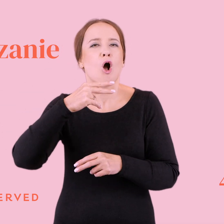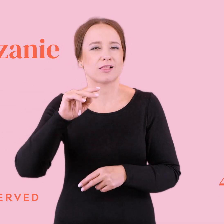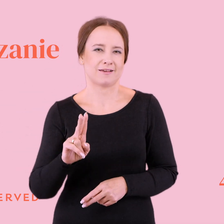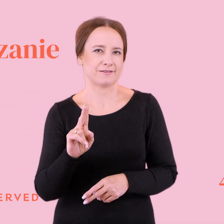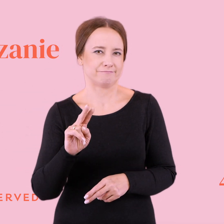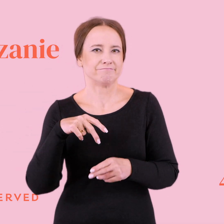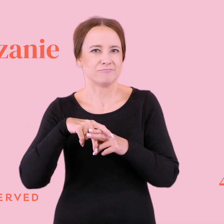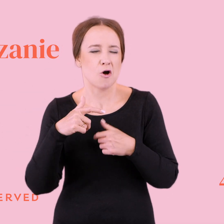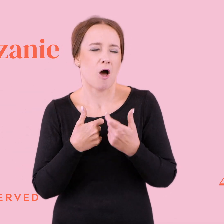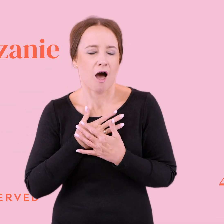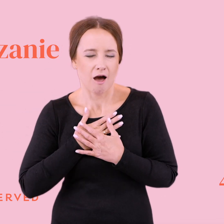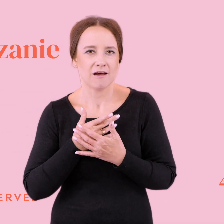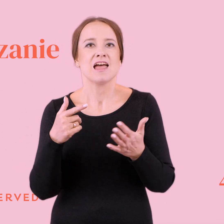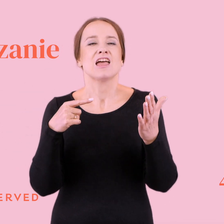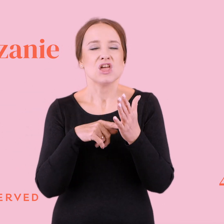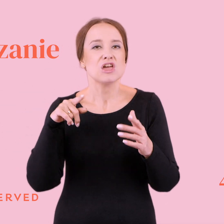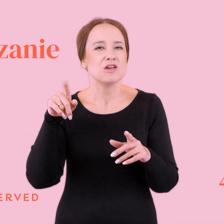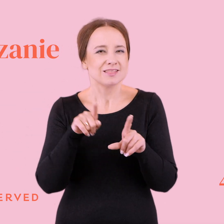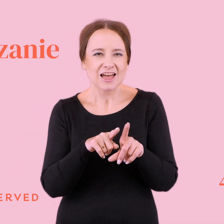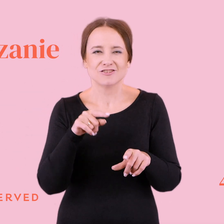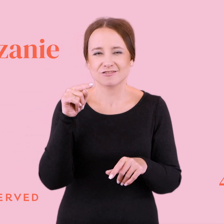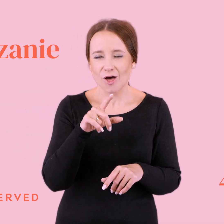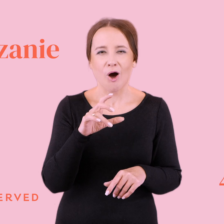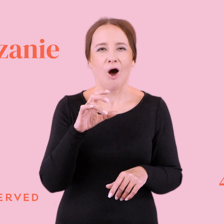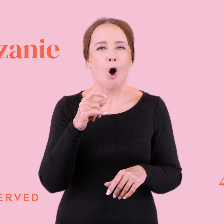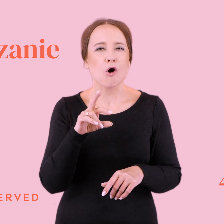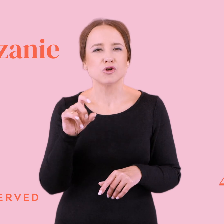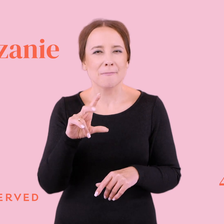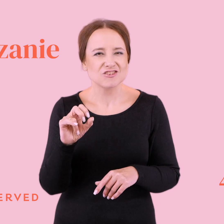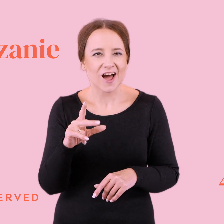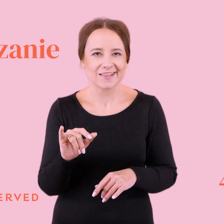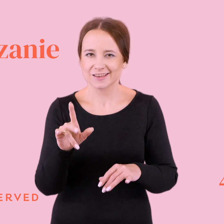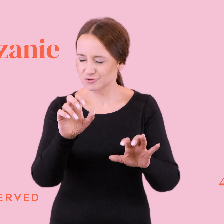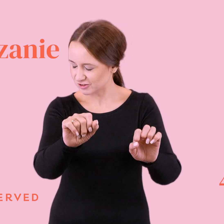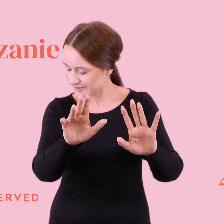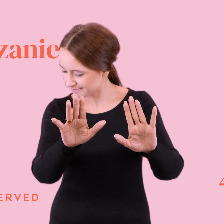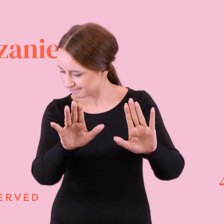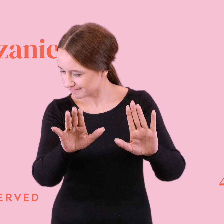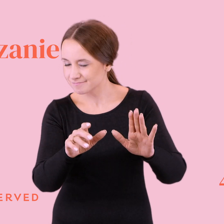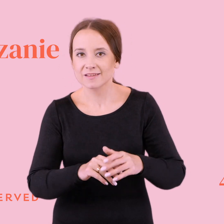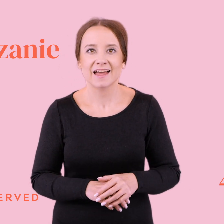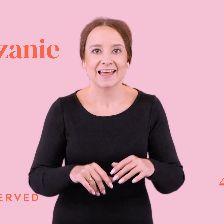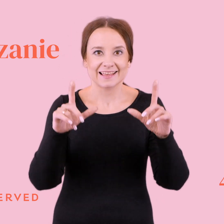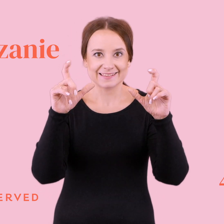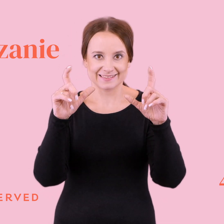wiecie, i odrobaczanie przyjmuje też formy takie no, teraz trzymajcie się, wstawiania zdjęć ze